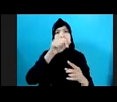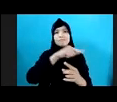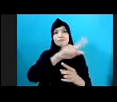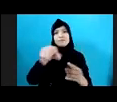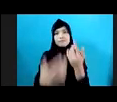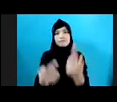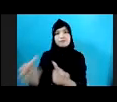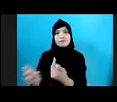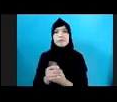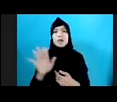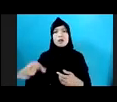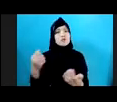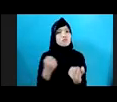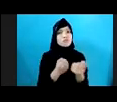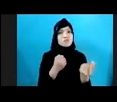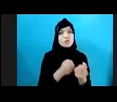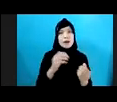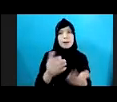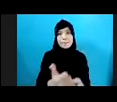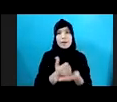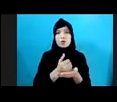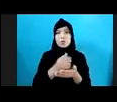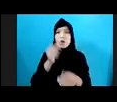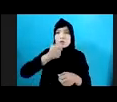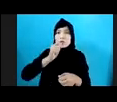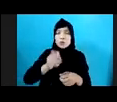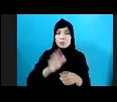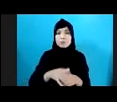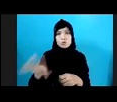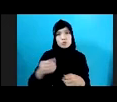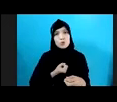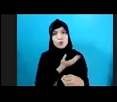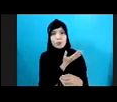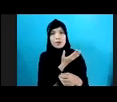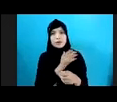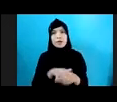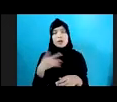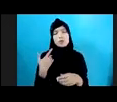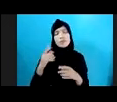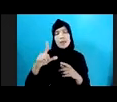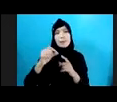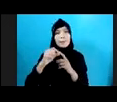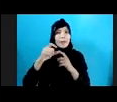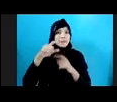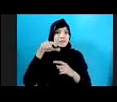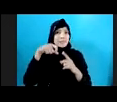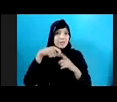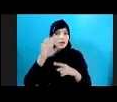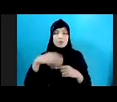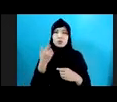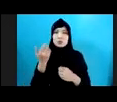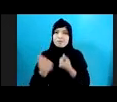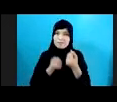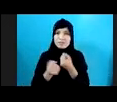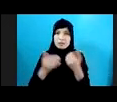Dukungan Dalam Bantuan Hukum Dan Kompensasi Untuk Korban Saya Kira Ini Tim LPSK Juga Sedang Bergerak Sekarang Karena